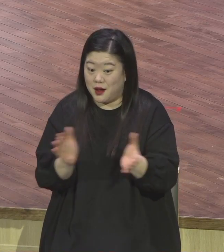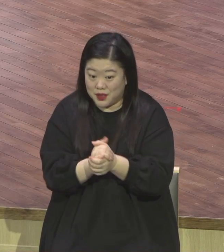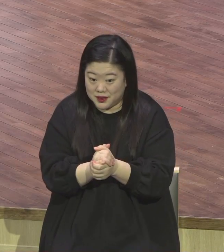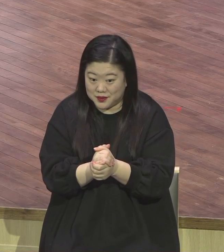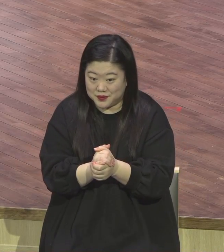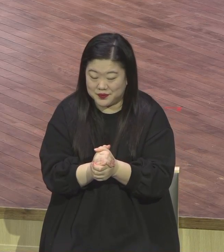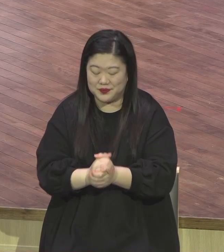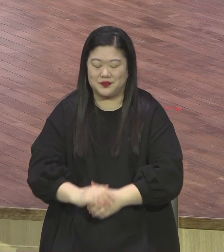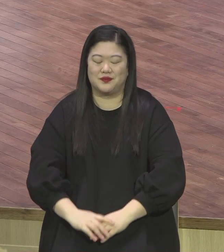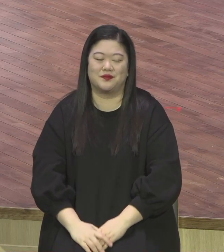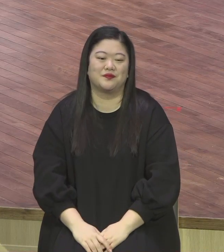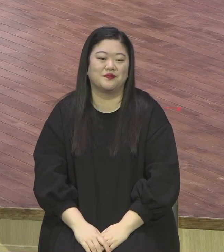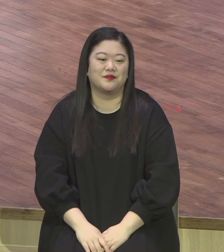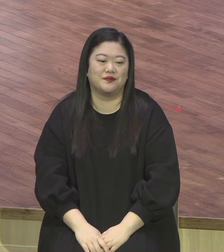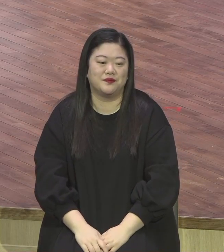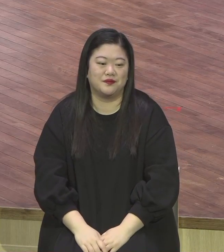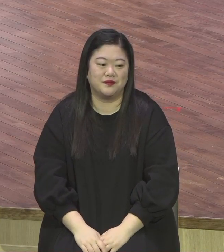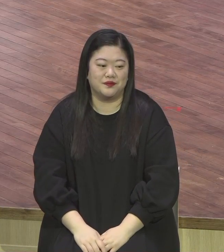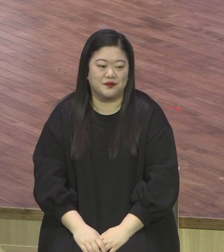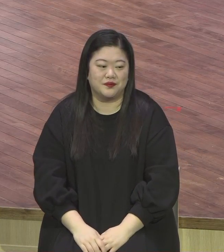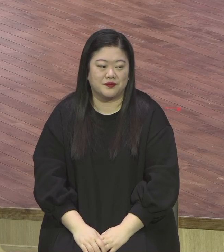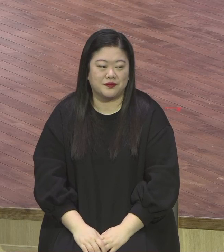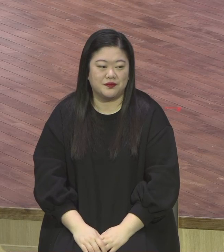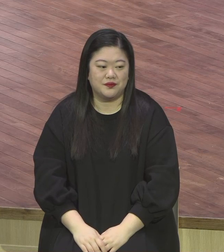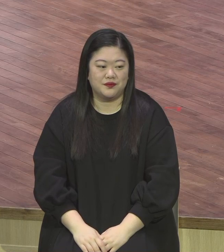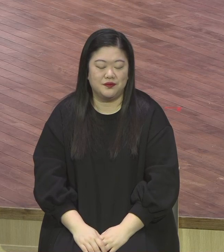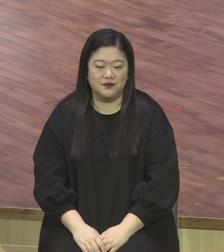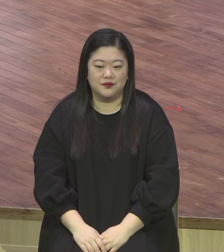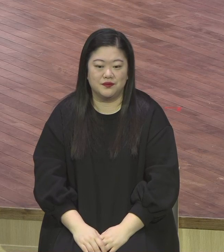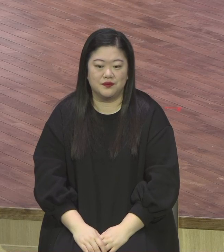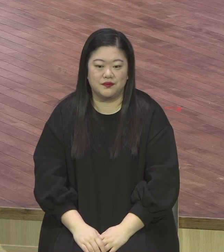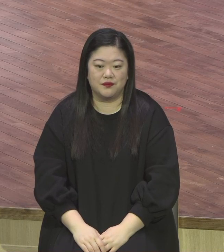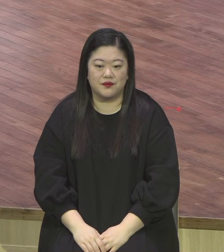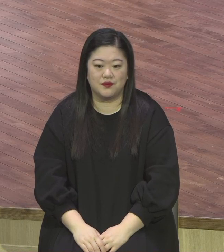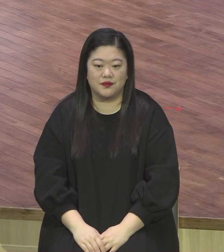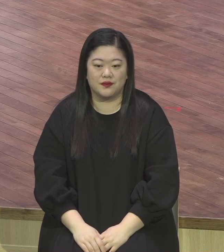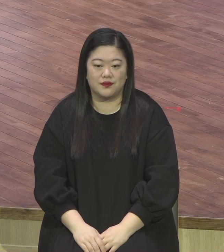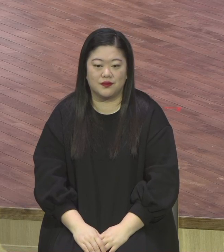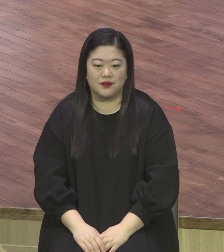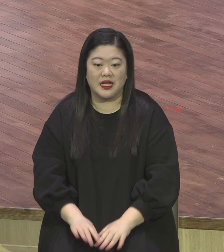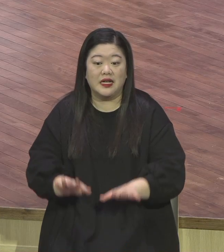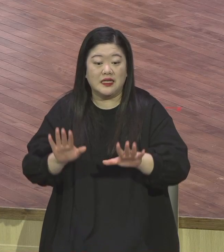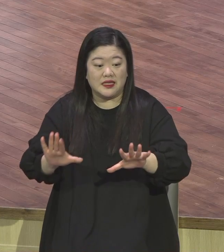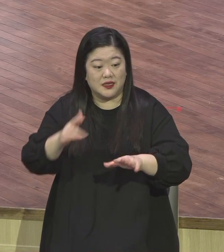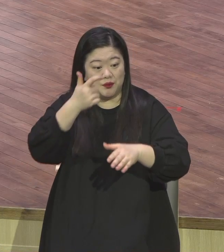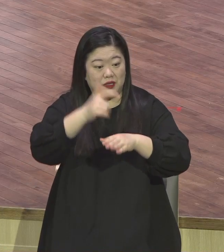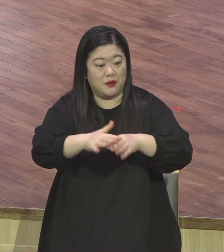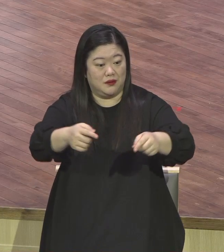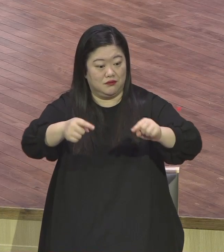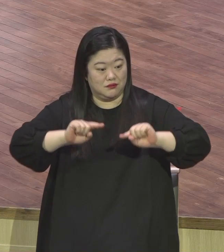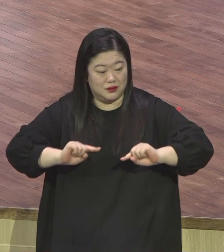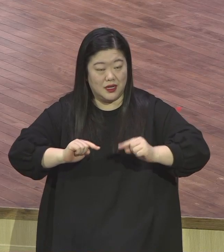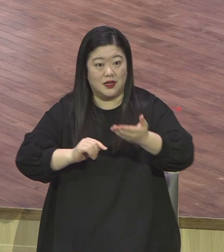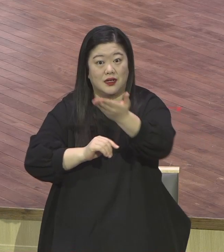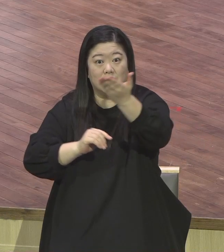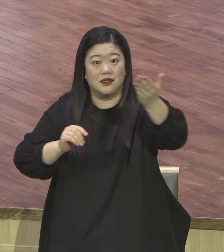우리 해외성도들 또 우리 온라인 예배 드리는 성도도 아직 다 100% 다 못